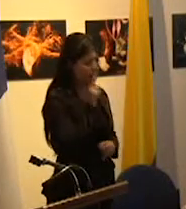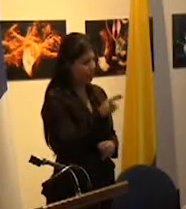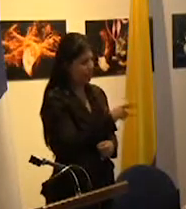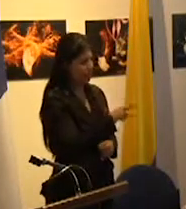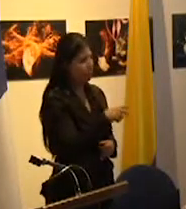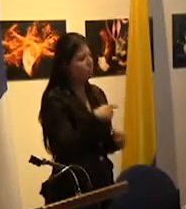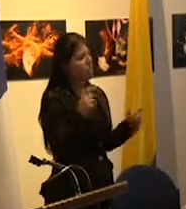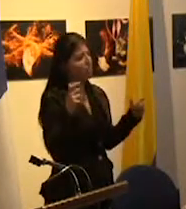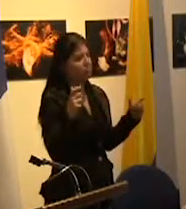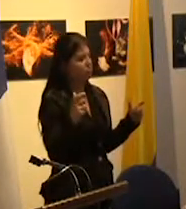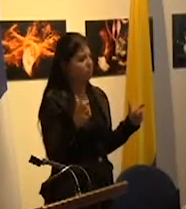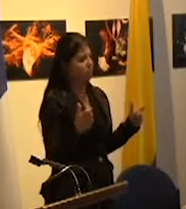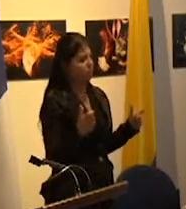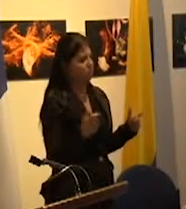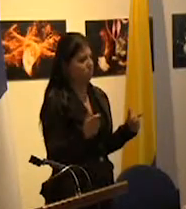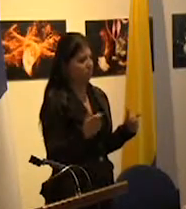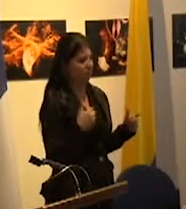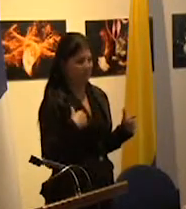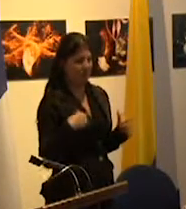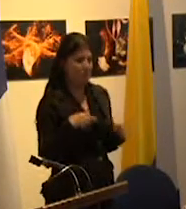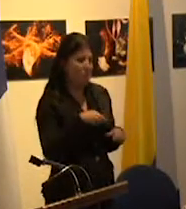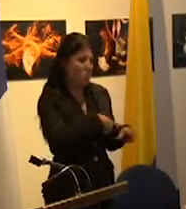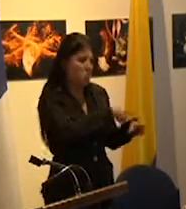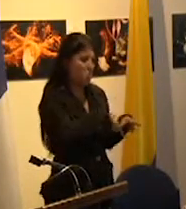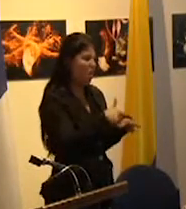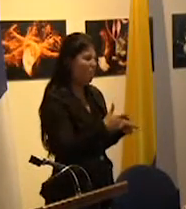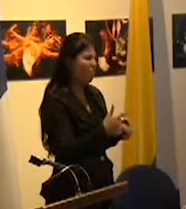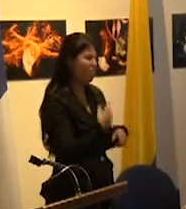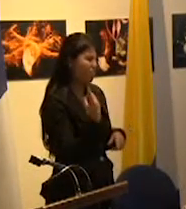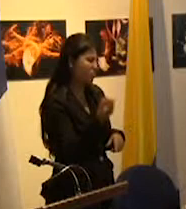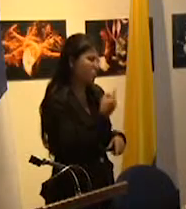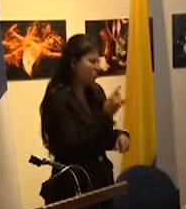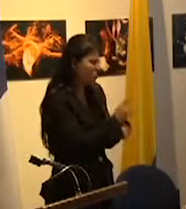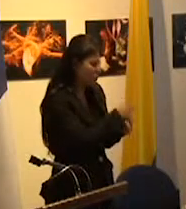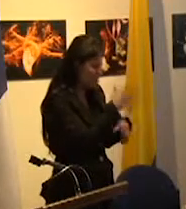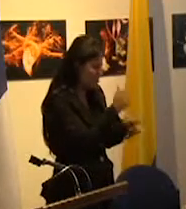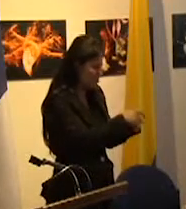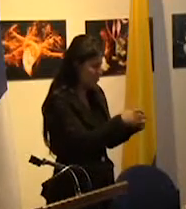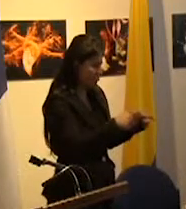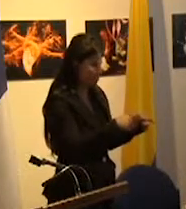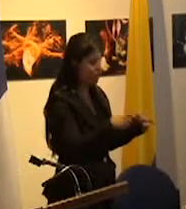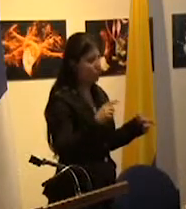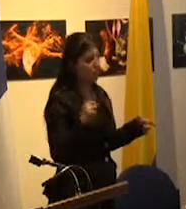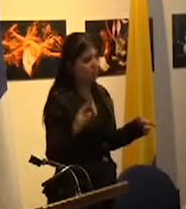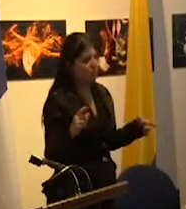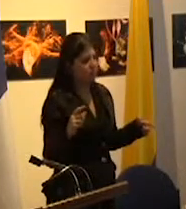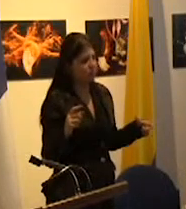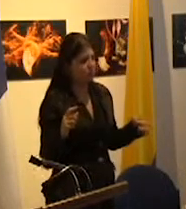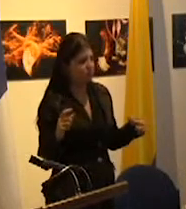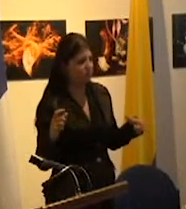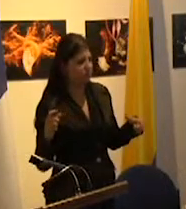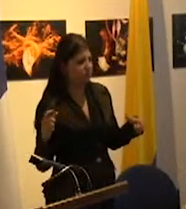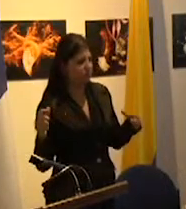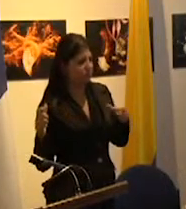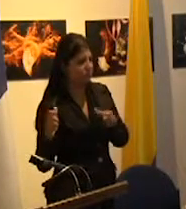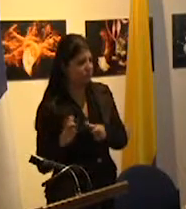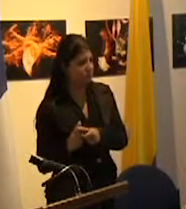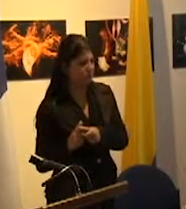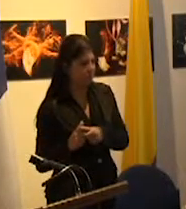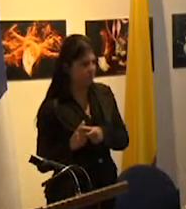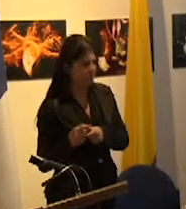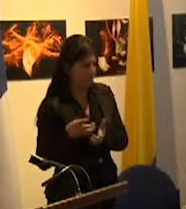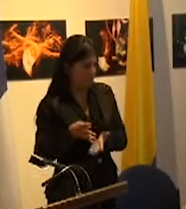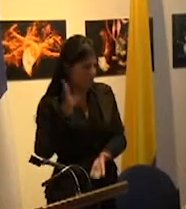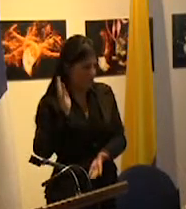vez es menos la población que vive en los espacios más comunes y cada vez es más la población que vive en countries en